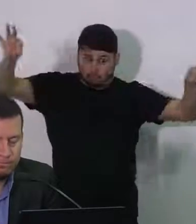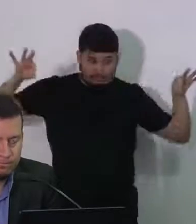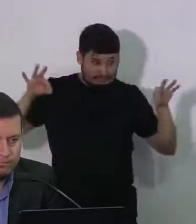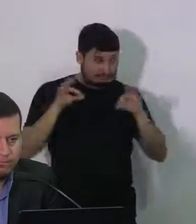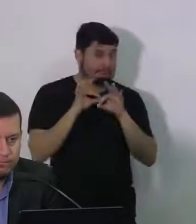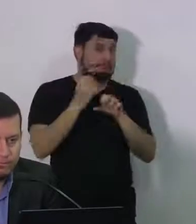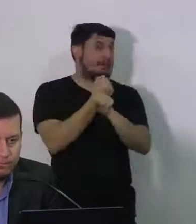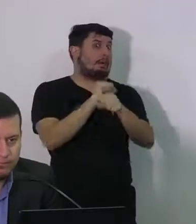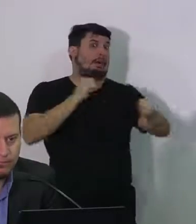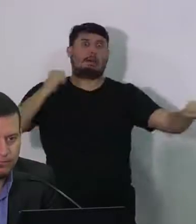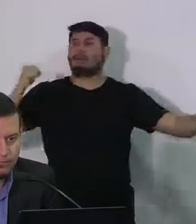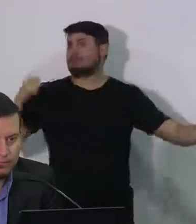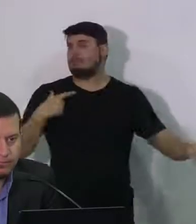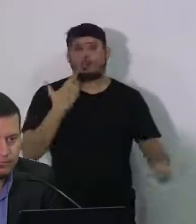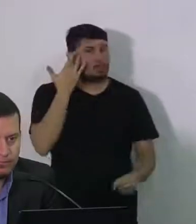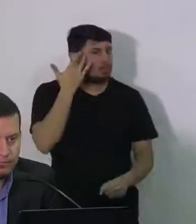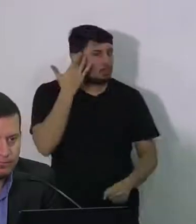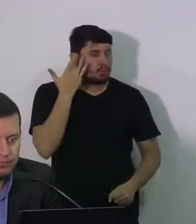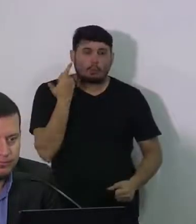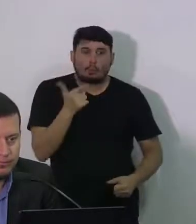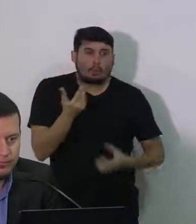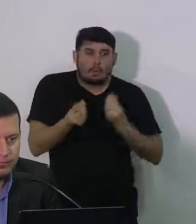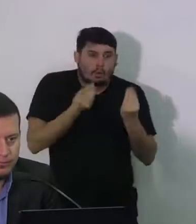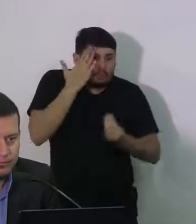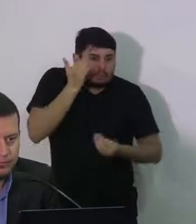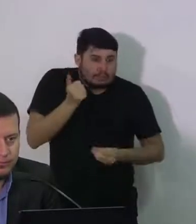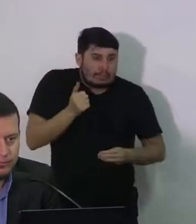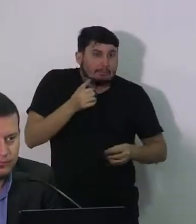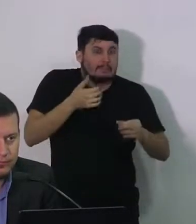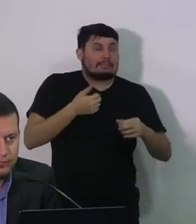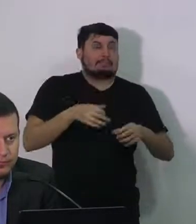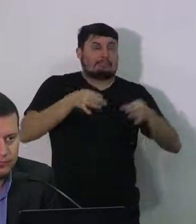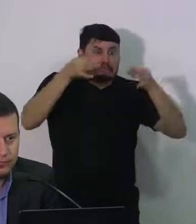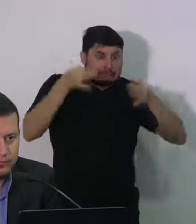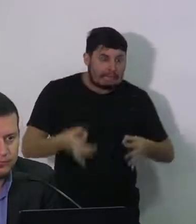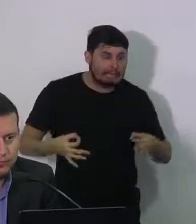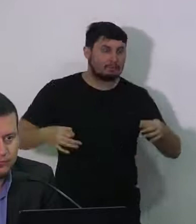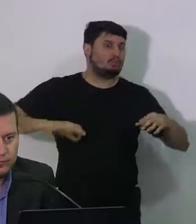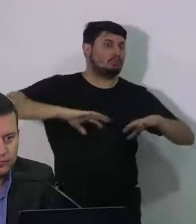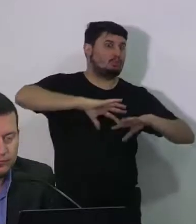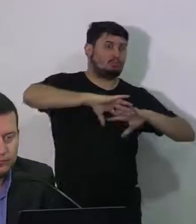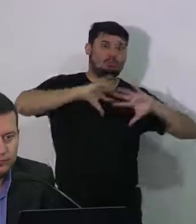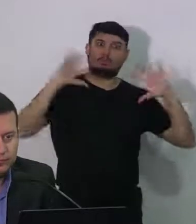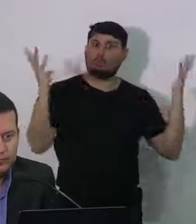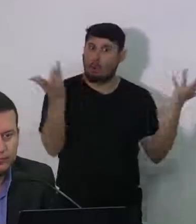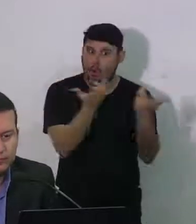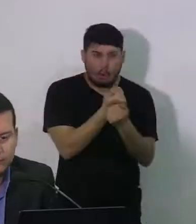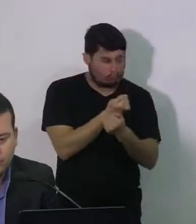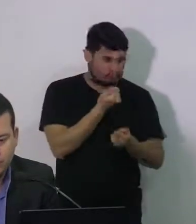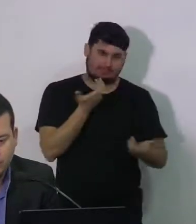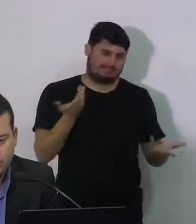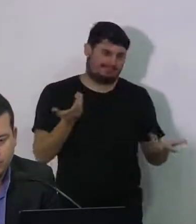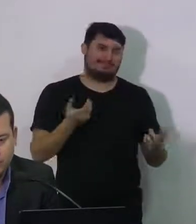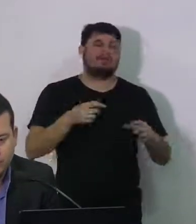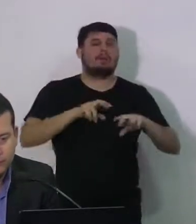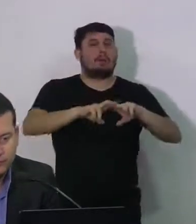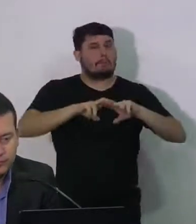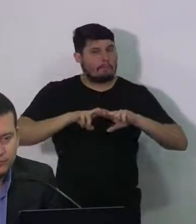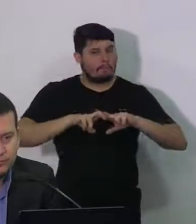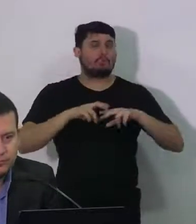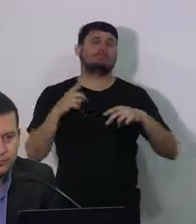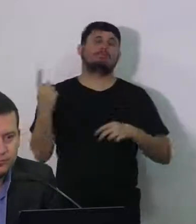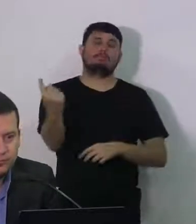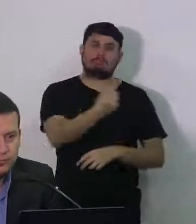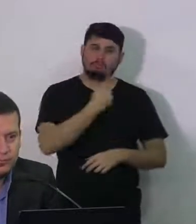o 156 da ouvidoria os telefones que estão sendo todo o tempo divulgados pelas nossas redes sociais pelos meios de comunicação